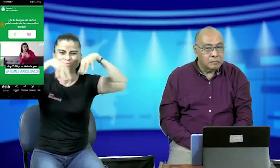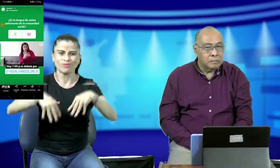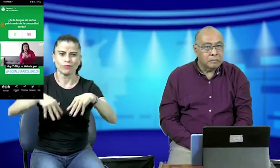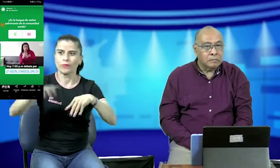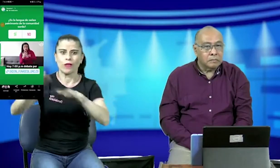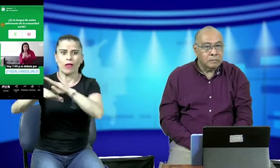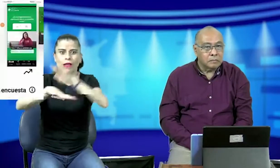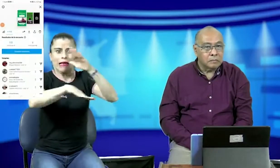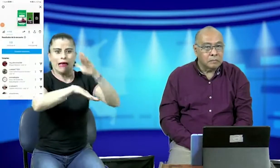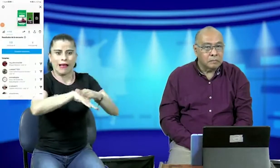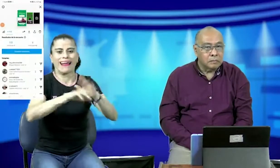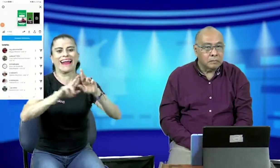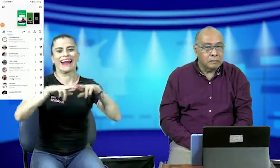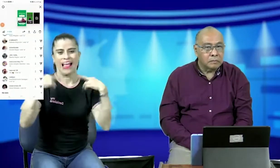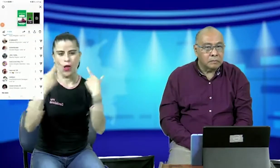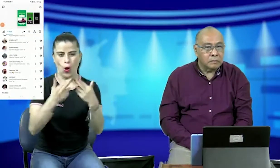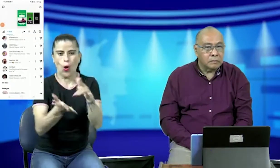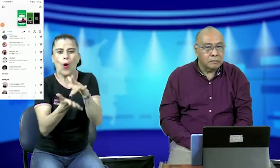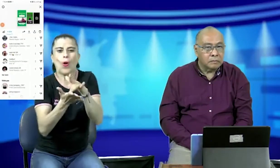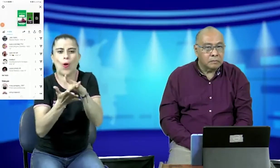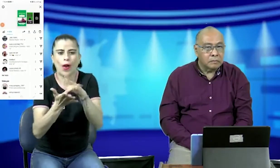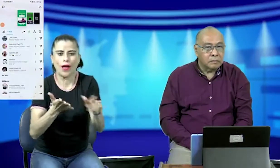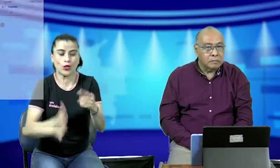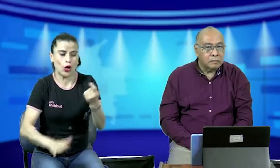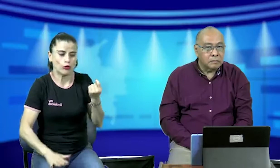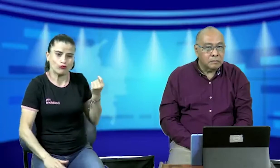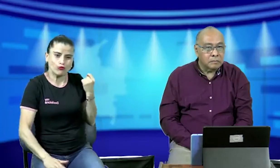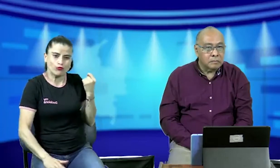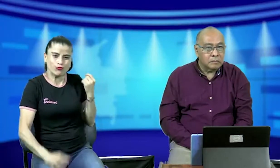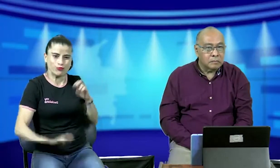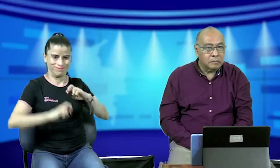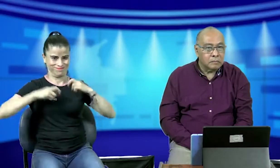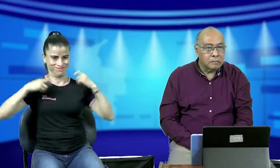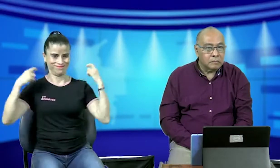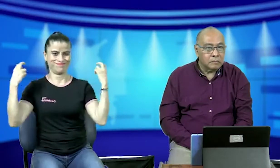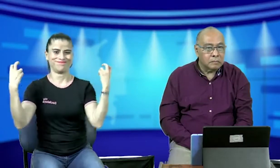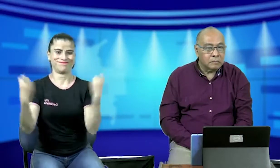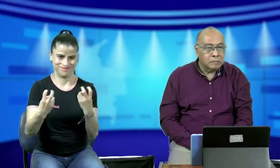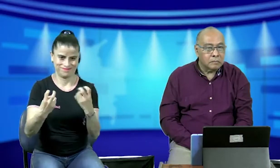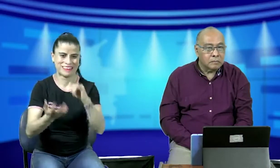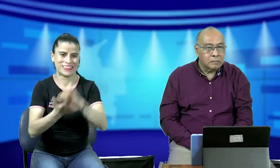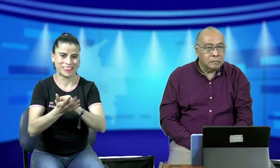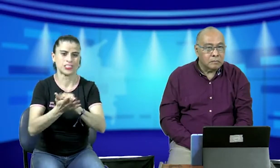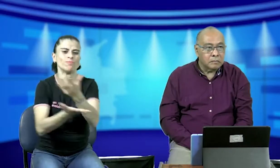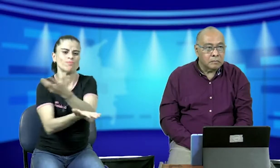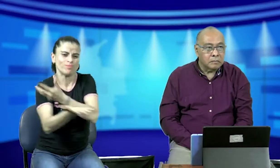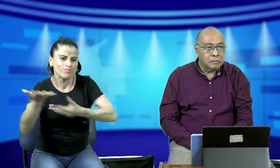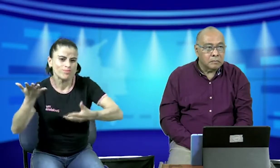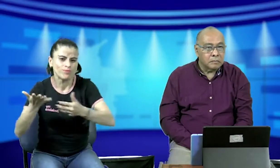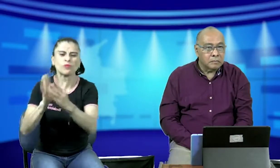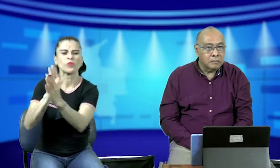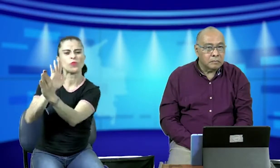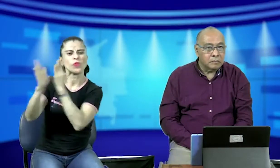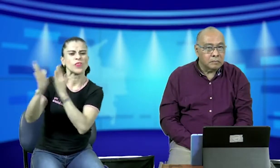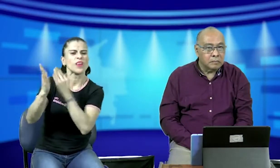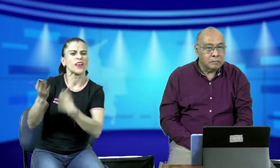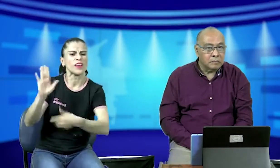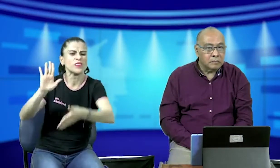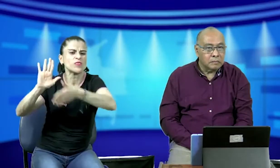marzo íbamos a hacer de nuevo otro plantón y ahí sí ahí sí entonces la respuesta fue hace poco nos volvimos a reunir volvimos a hablar del